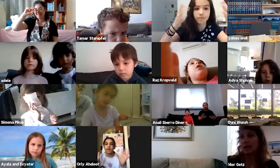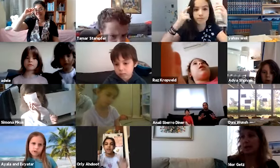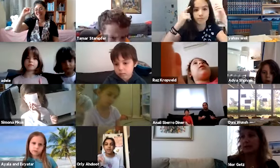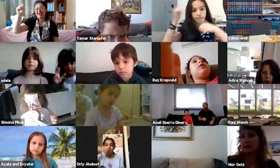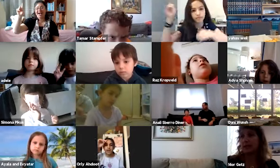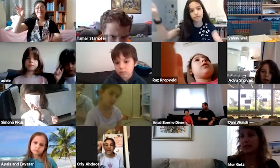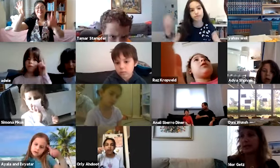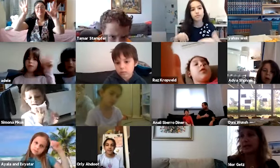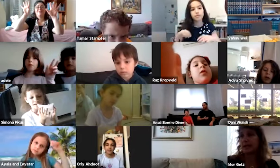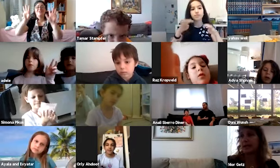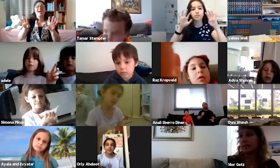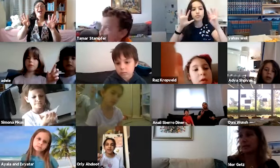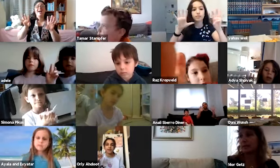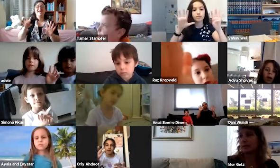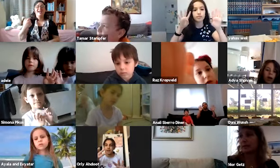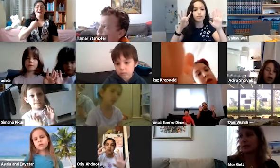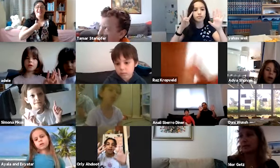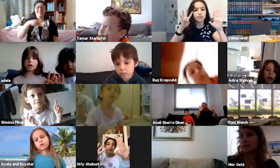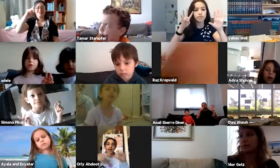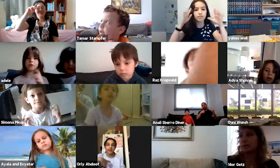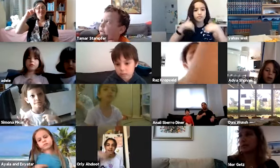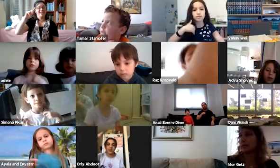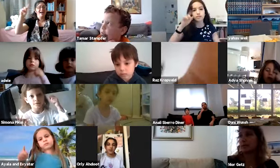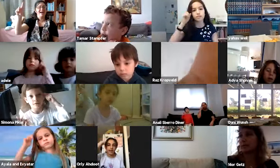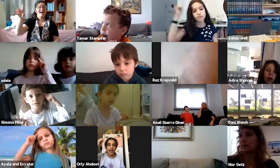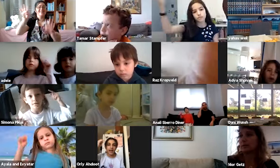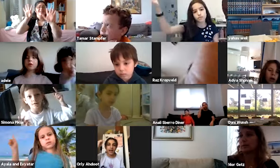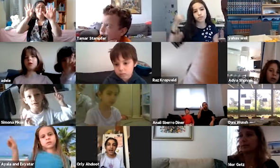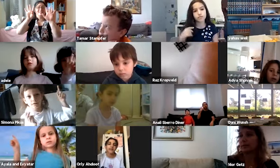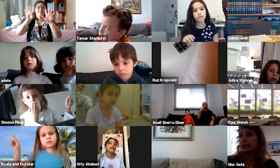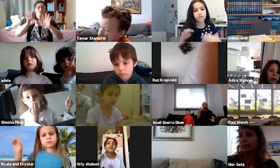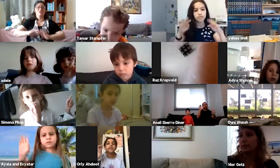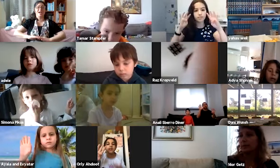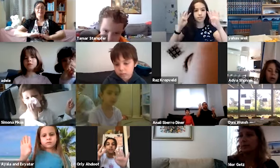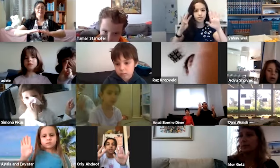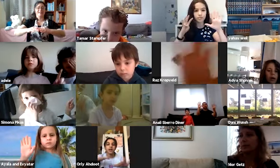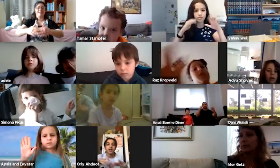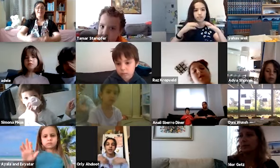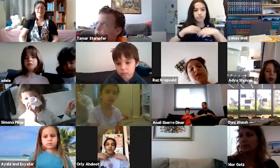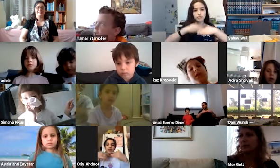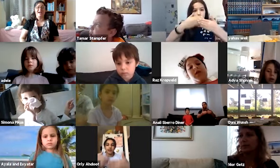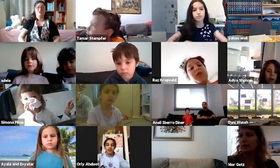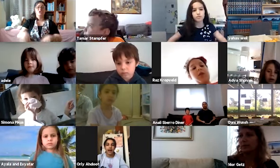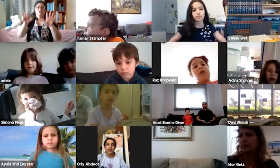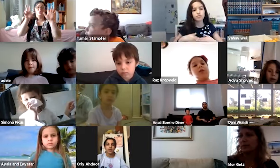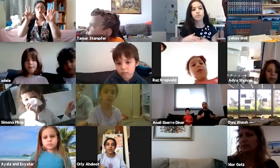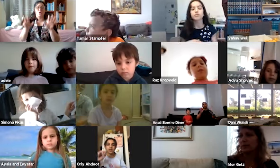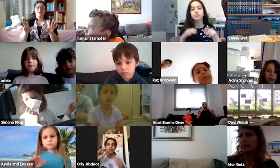תשעה, אני יודעת. תשעה ירחי לידה. שמונה